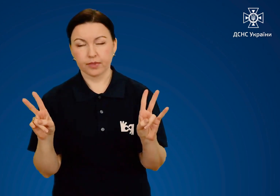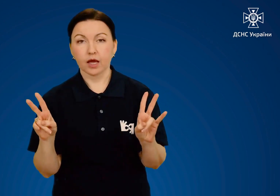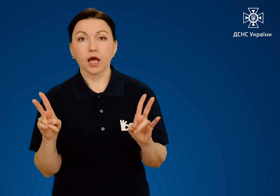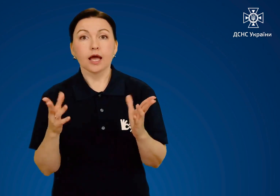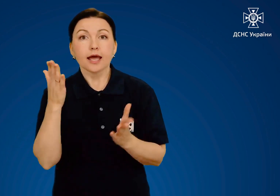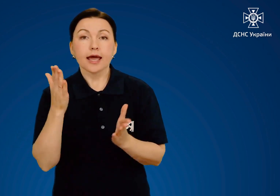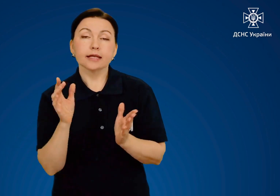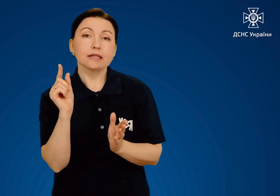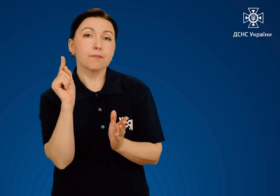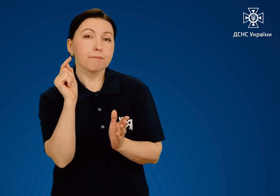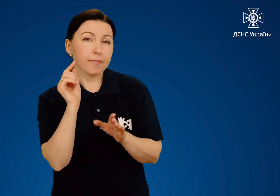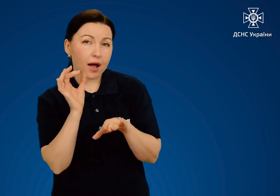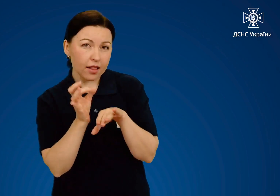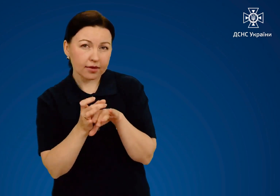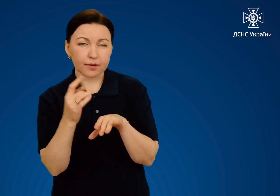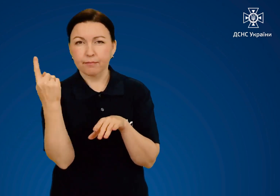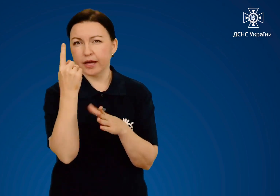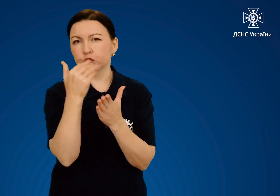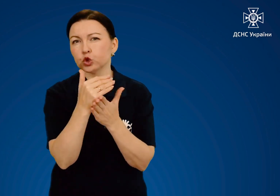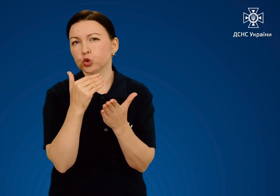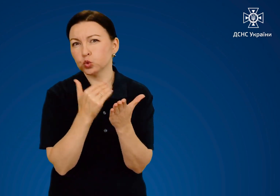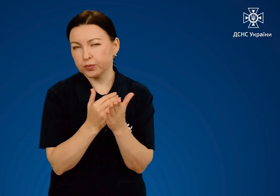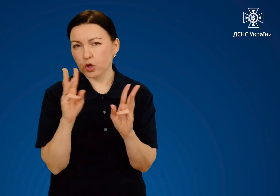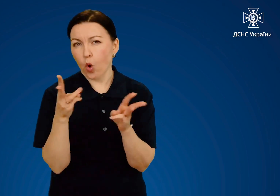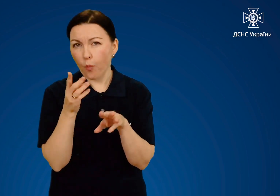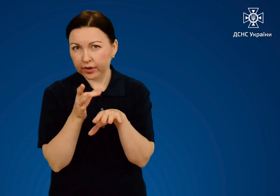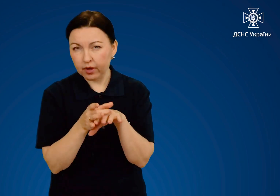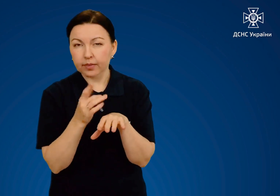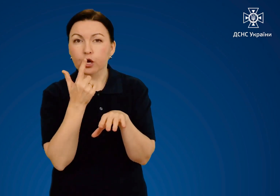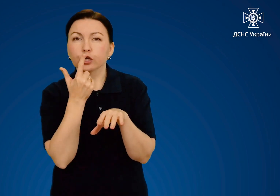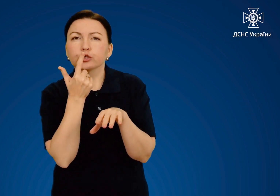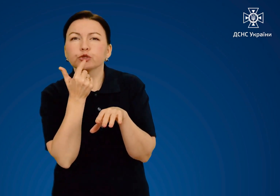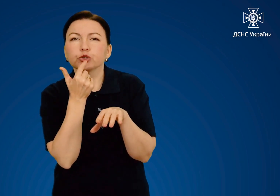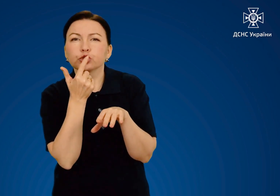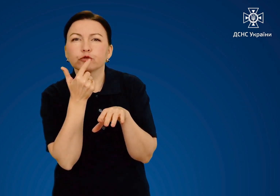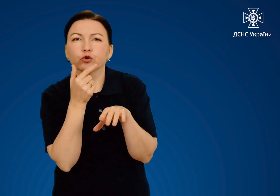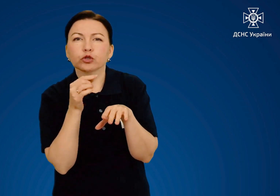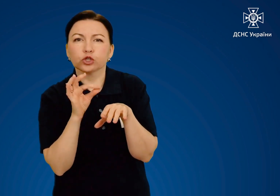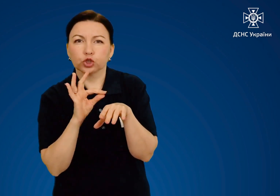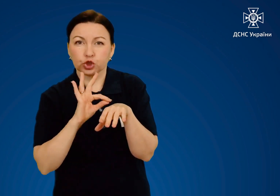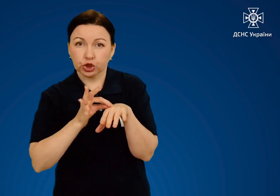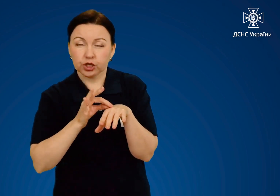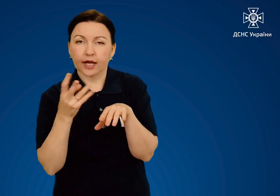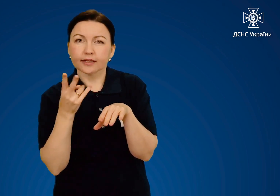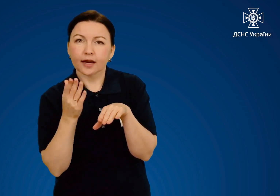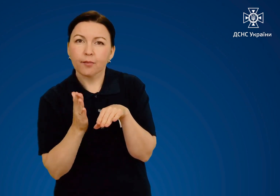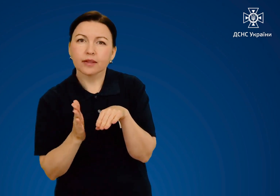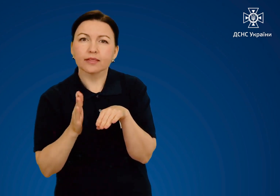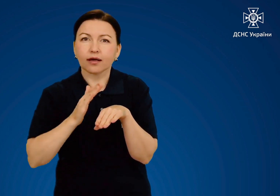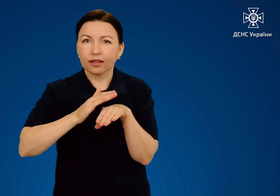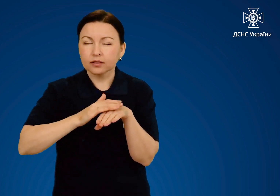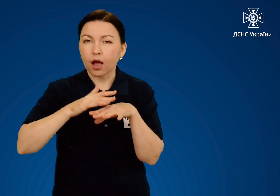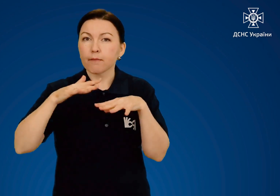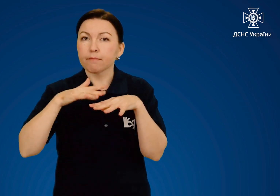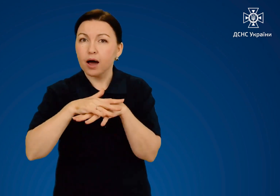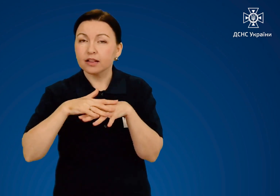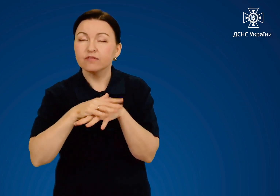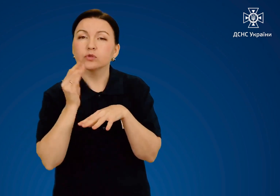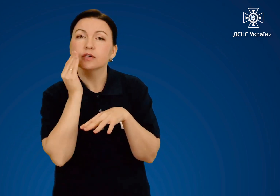При невеликих опіках першого ступеню на почервонілу шкіру необхідно накласти